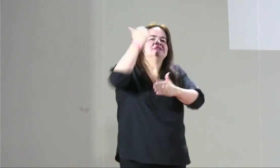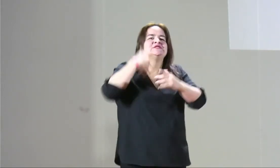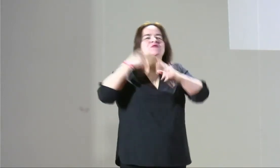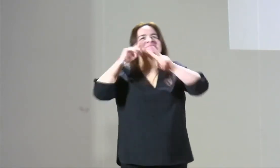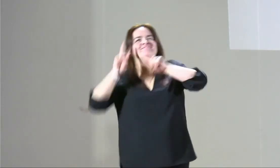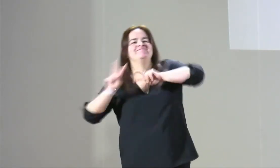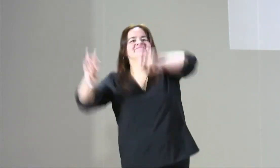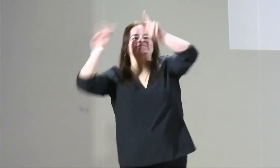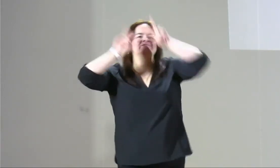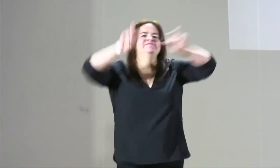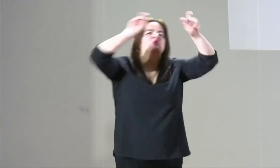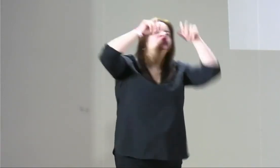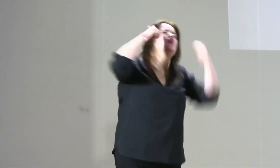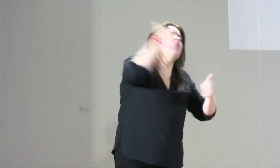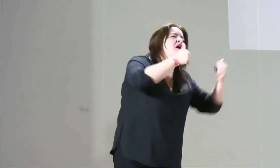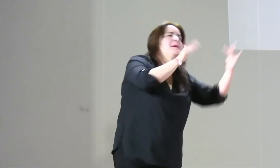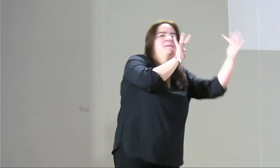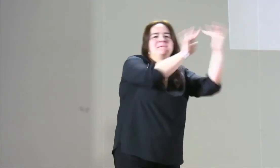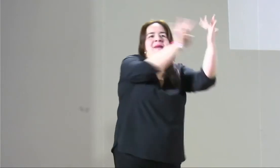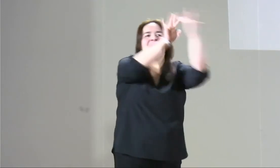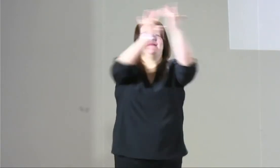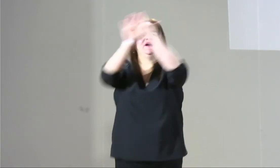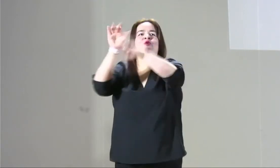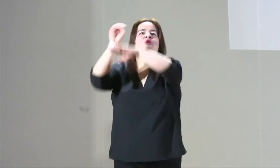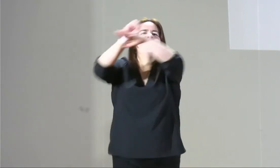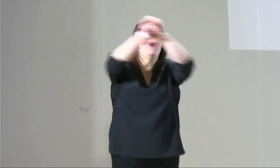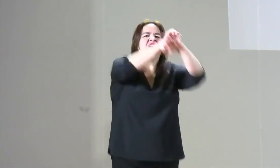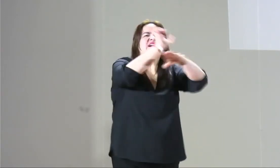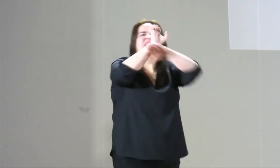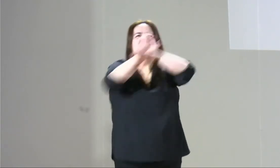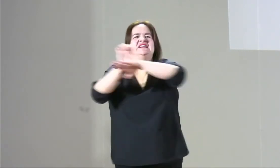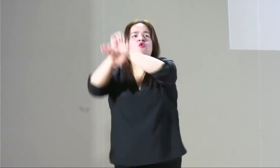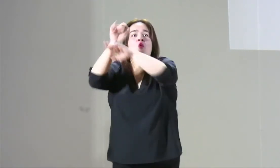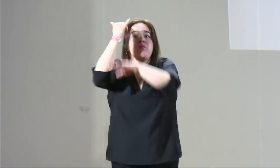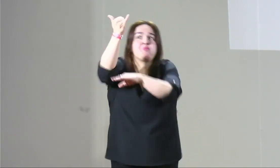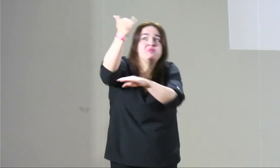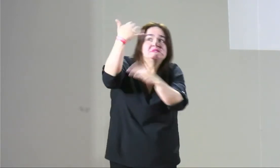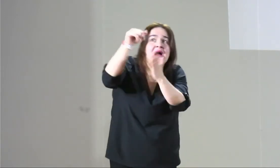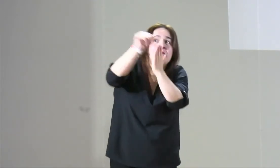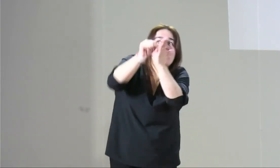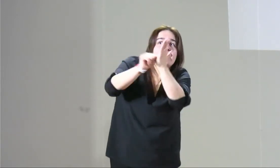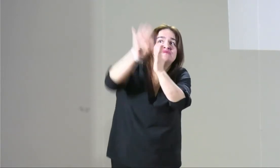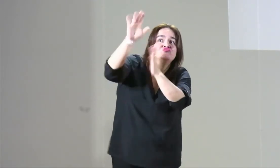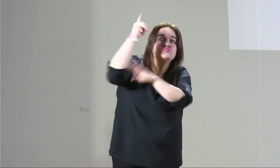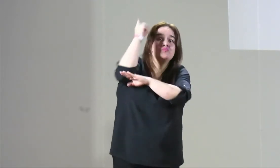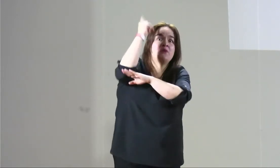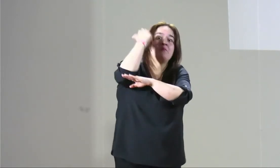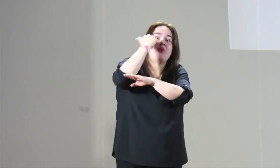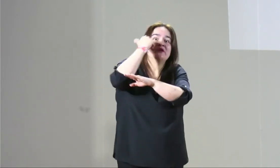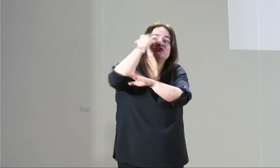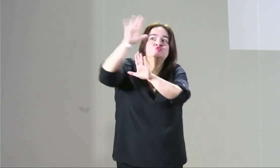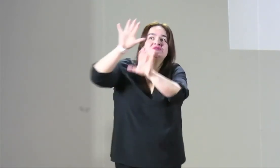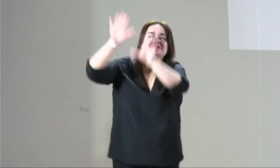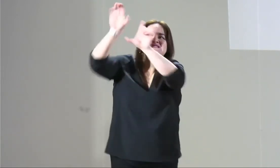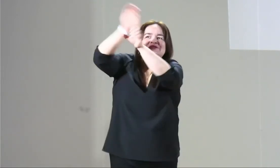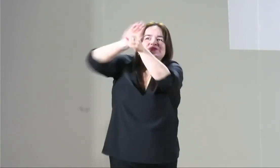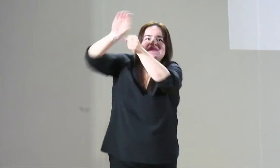comunidad, hacia las mujeres sordas. Ahora vamos a empezar a hacer todas las investigaciones, a ver cuáles son las necesidades propias, qué entidades, qué